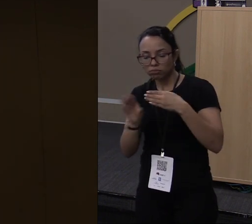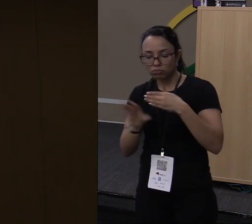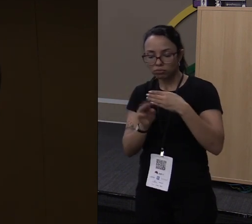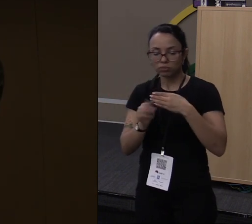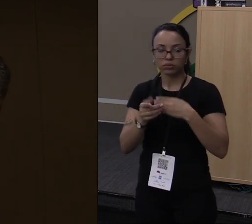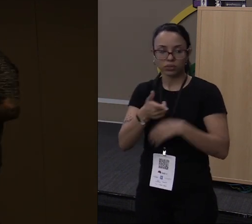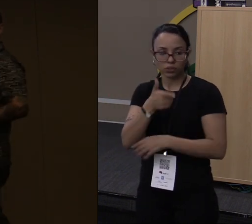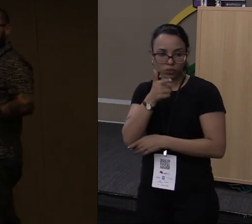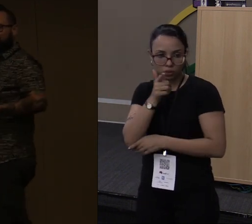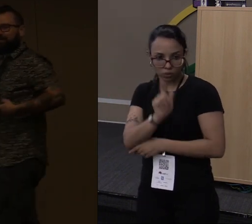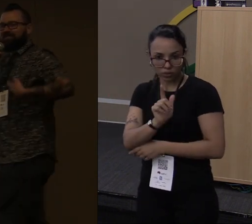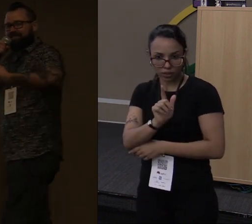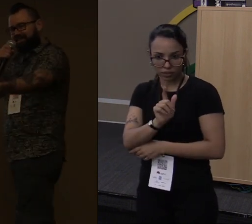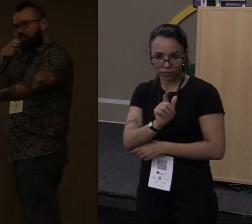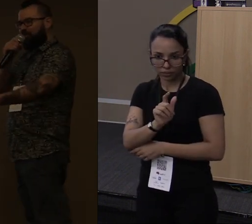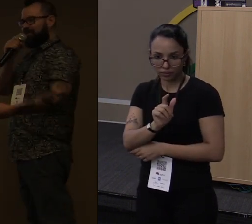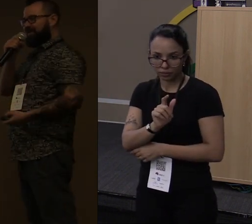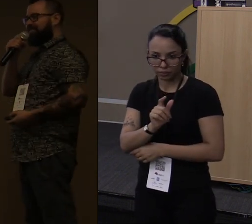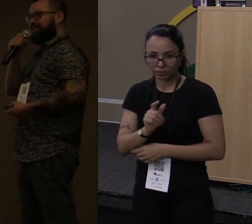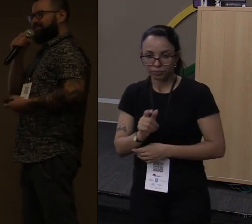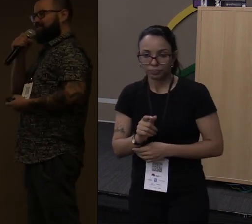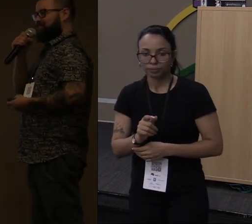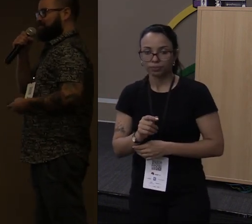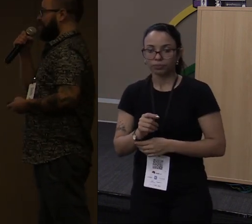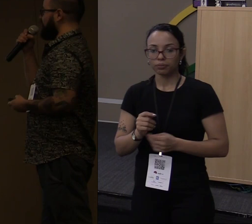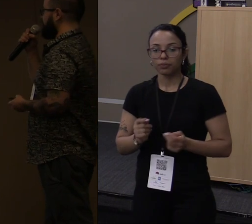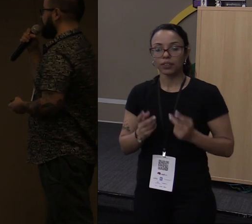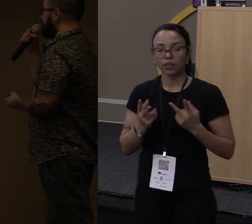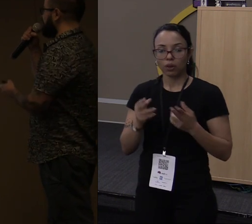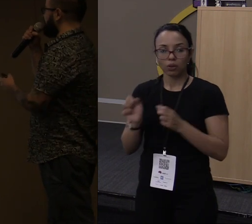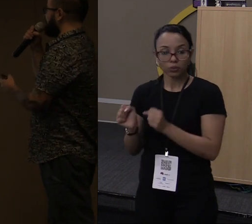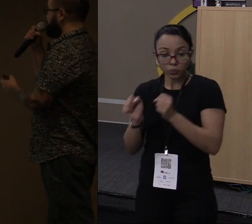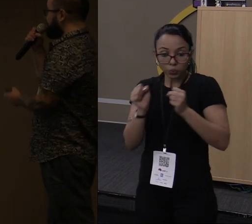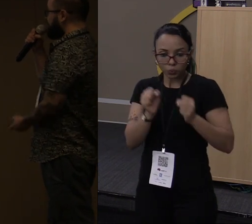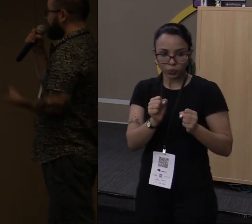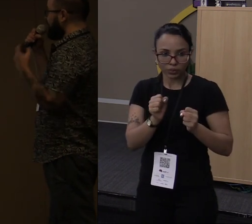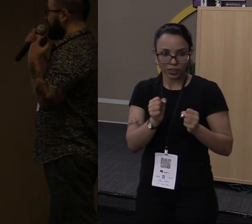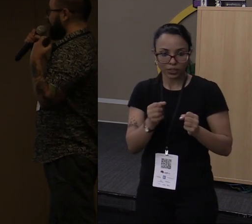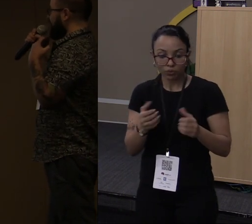RPG lá para o inteiro, para ele passar a ter o poder de se juntar com as strings.